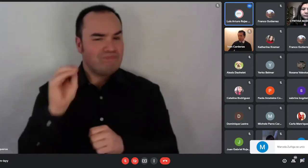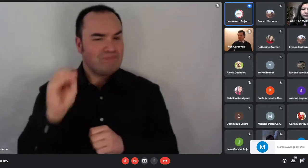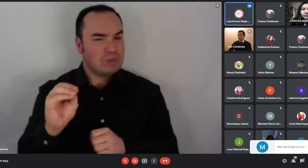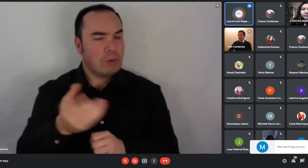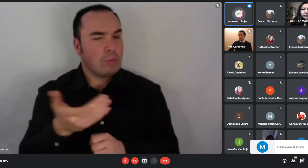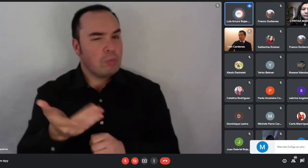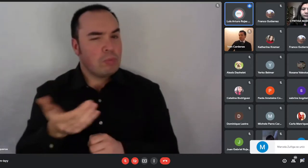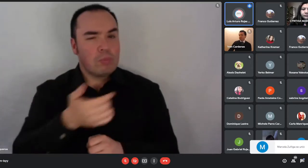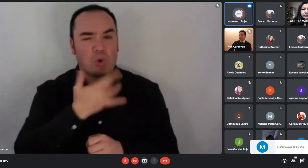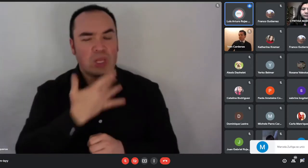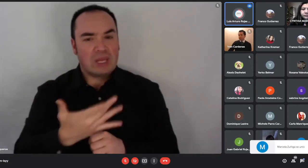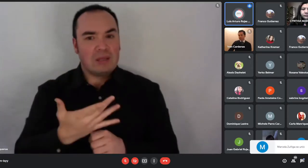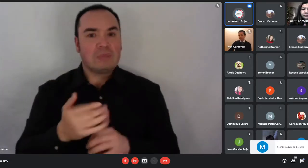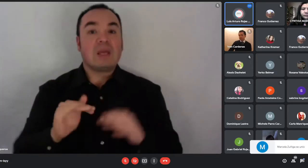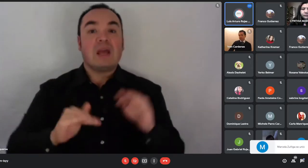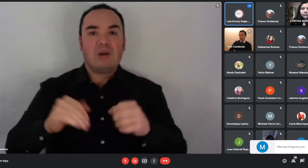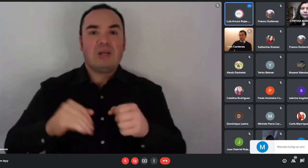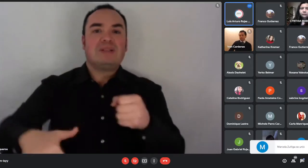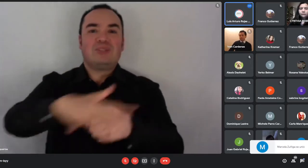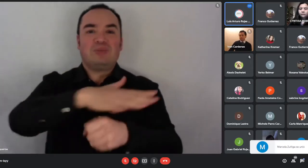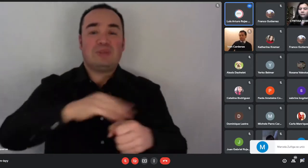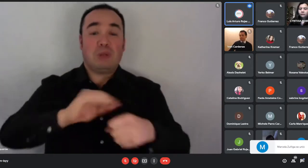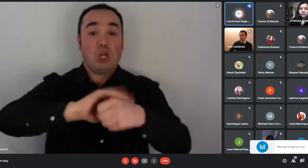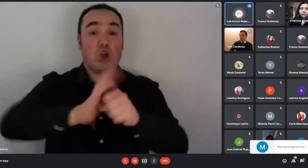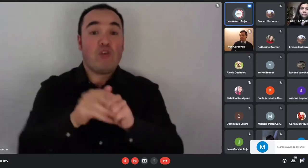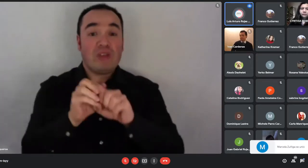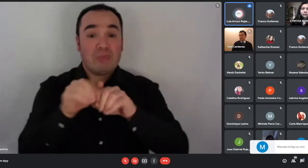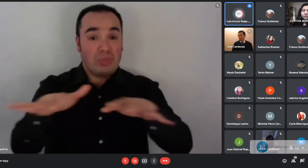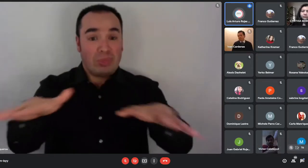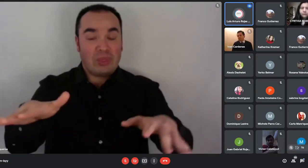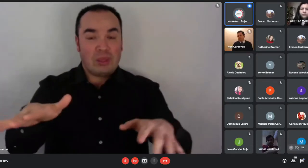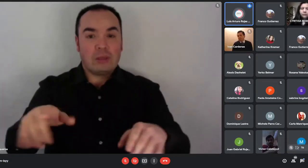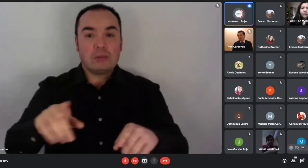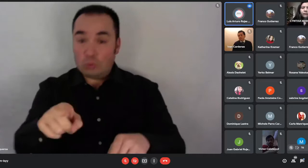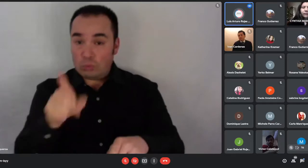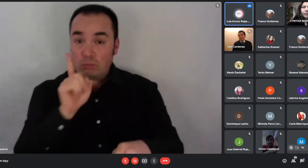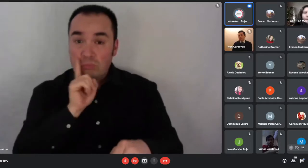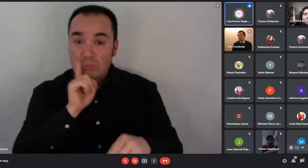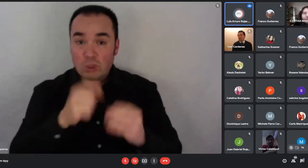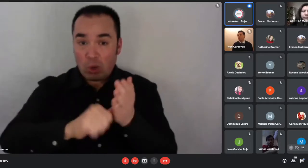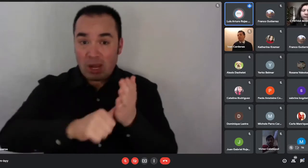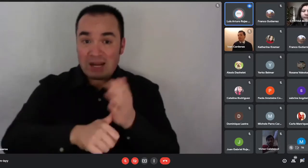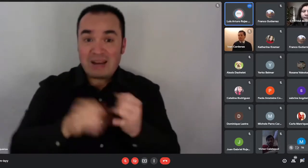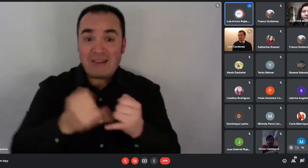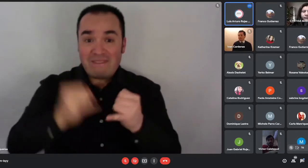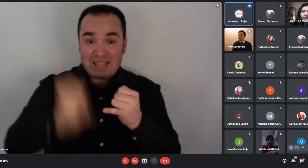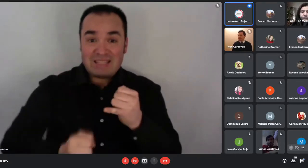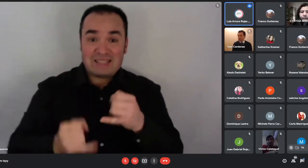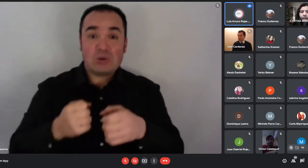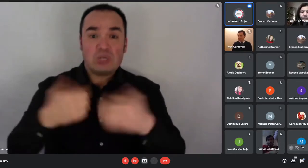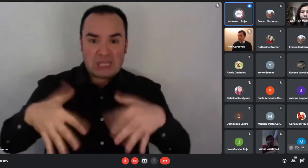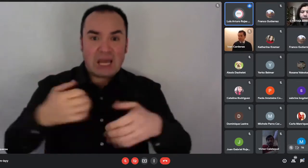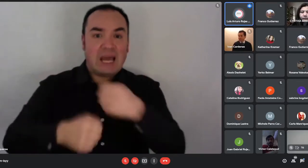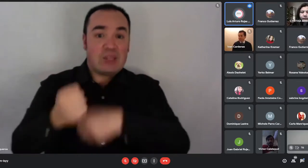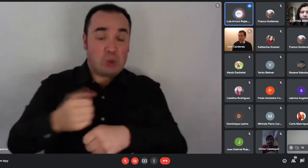todas las cédulas de identidad que vencían el año pasado, ya están vigentes hasta el 31 de diciembre del 2021.